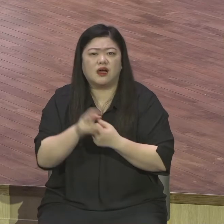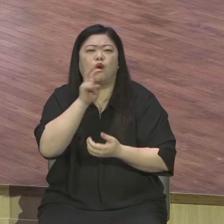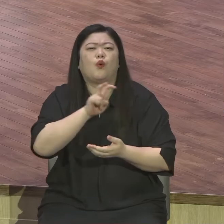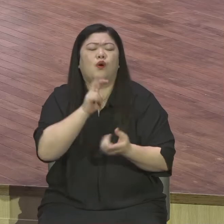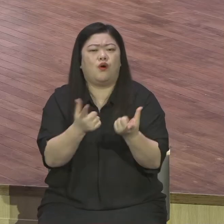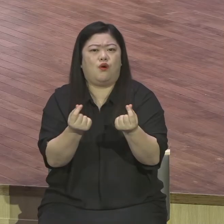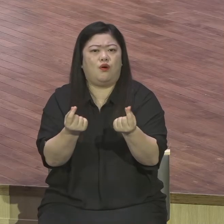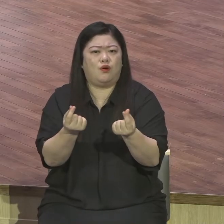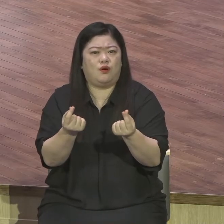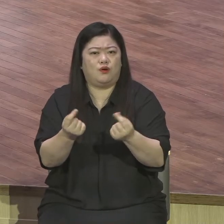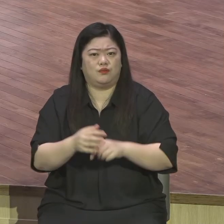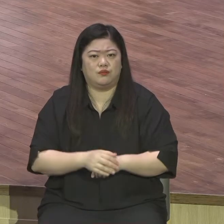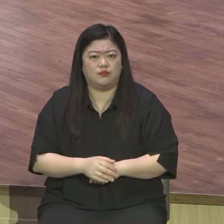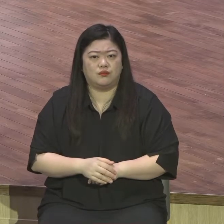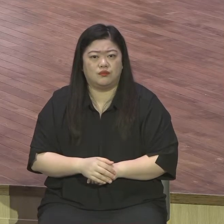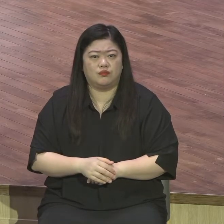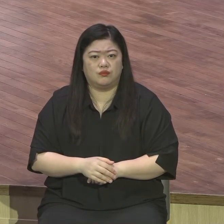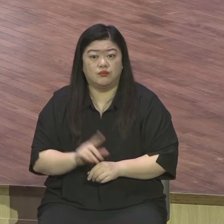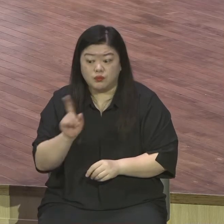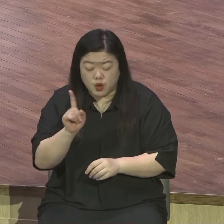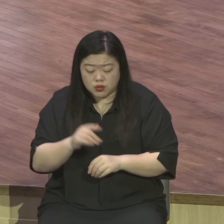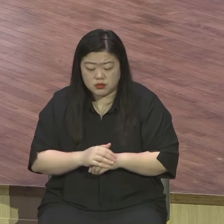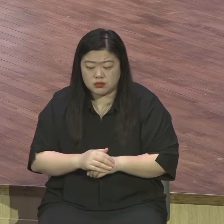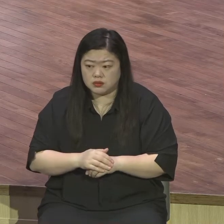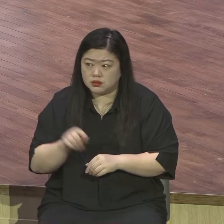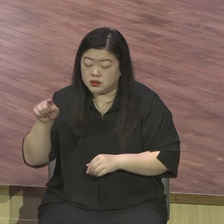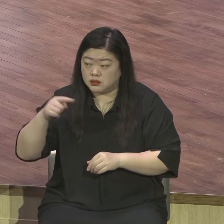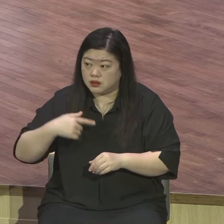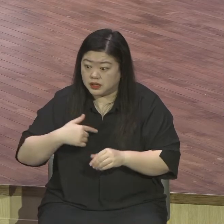지한이 없는 하나님의 사랑은 무한 은혜.